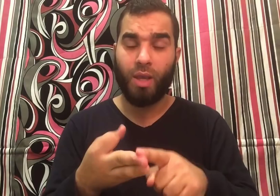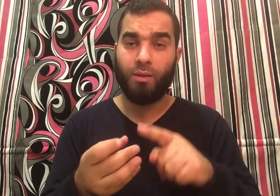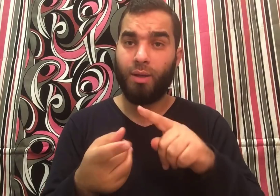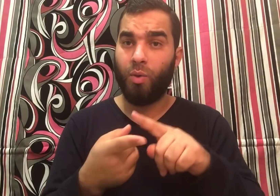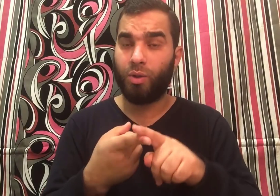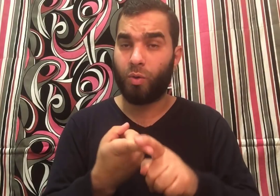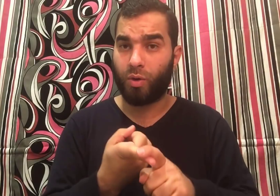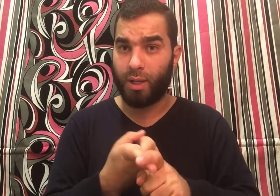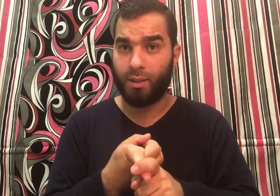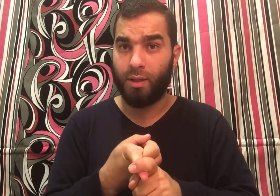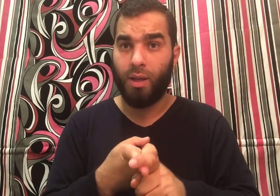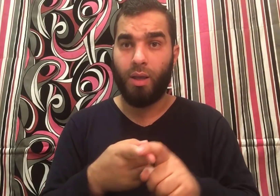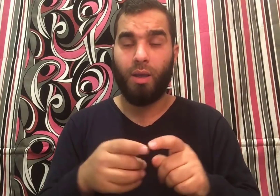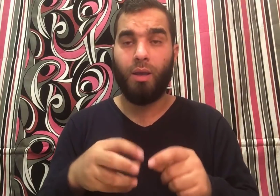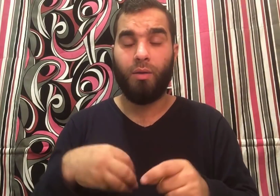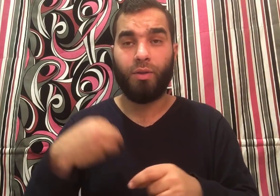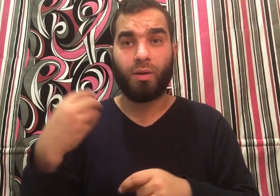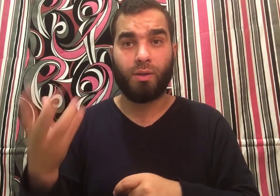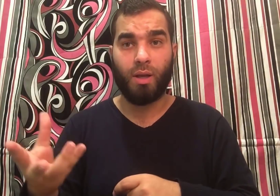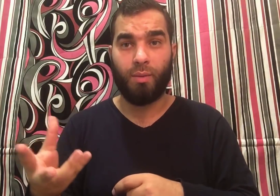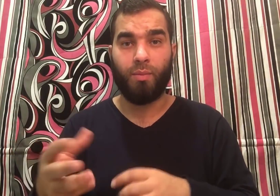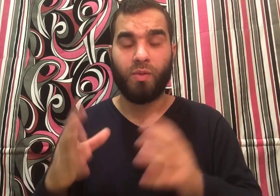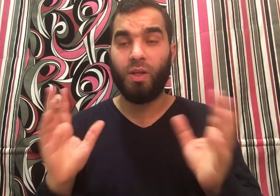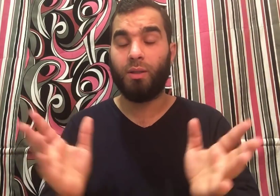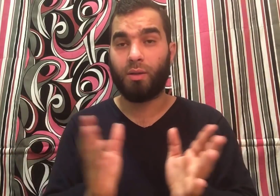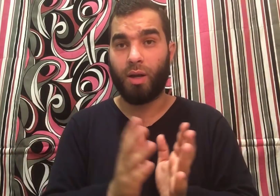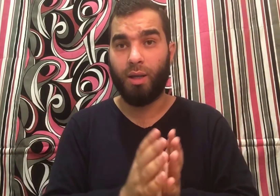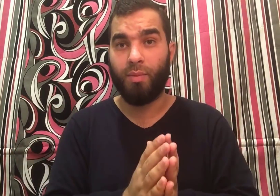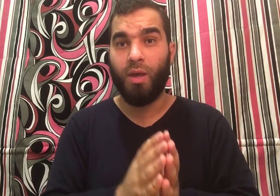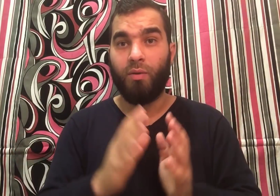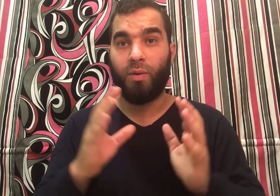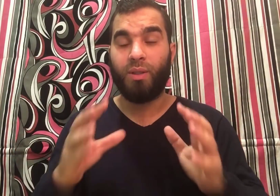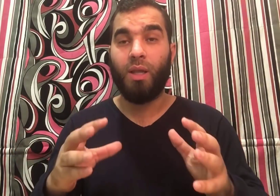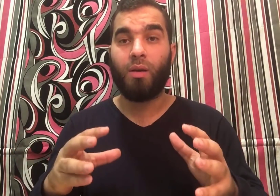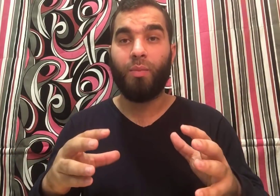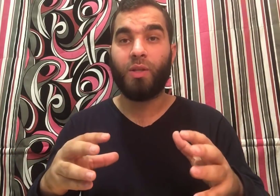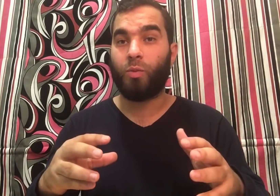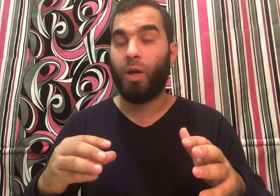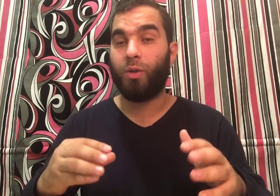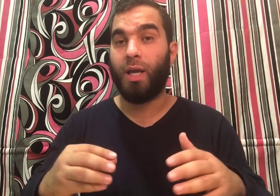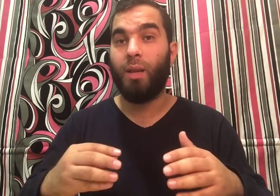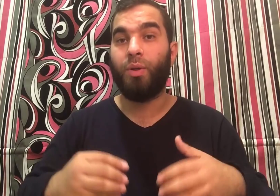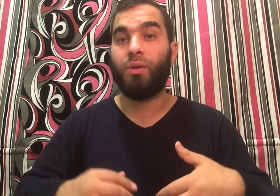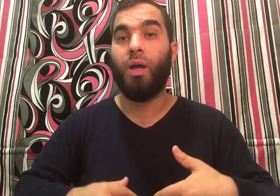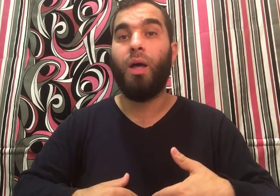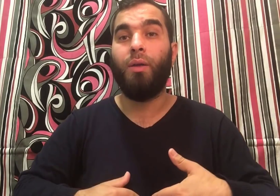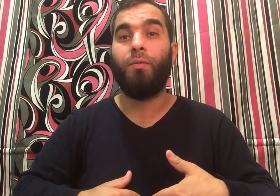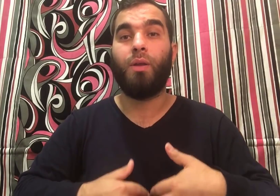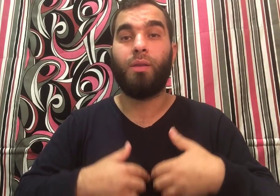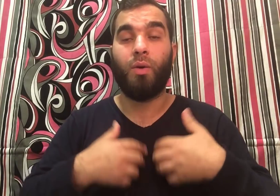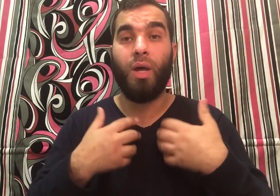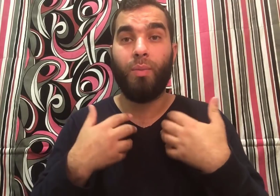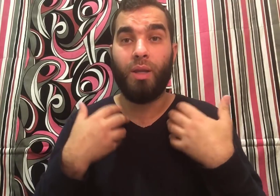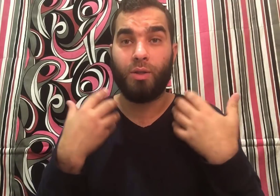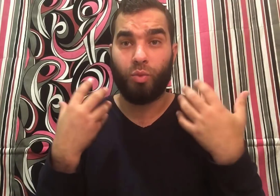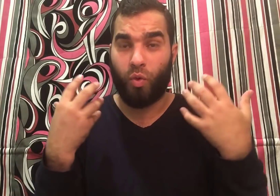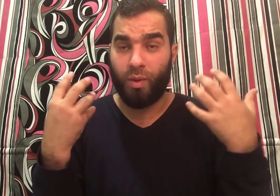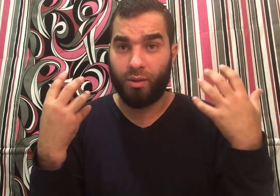تلوة القرآن إفطار صائم صلة الرحم فبالتالي ربنا سبحانه وتعالى بيضاعف الثواب إلى 700